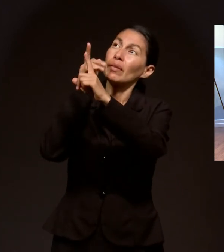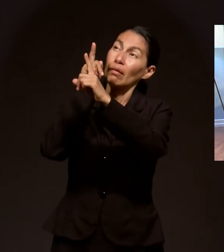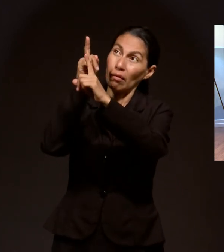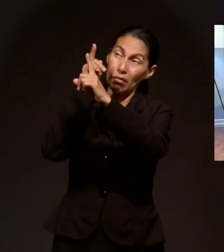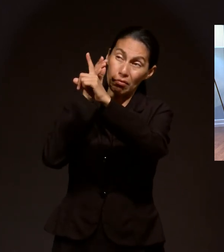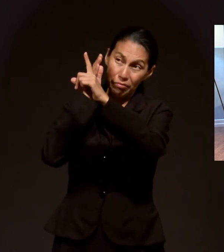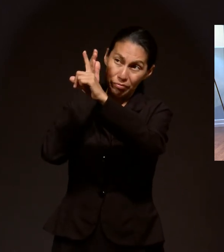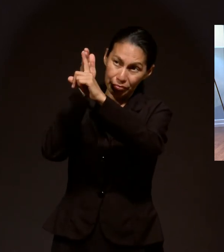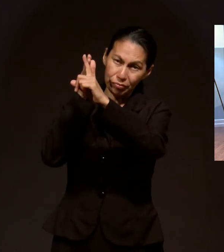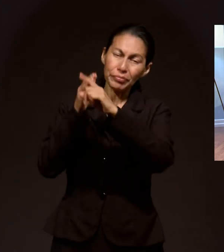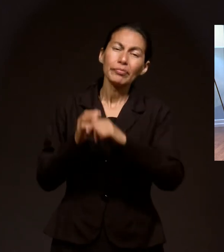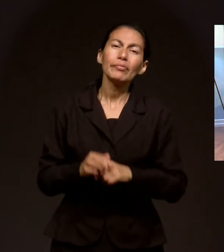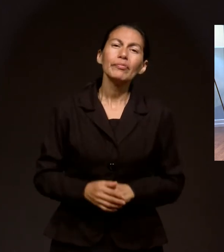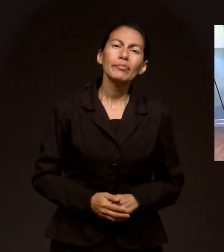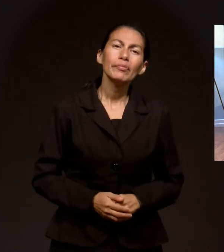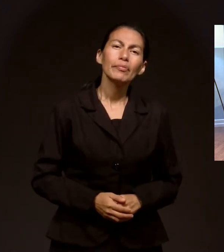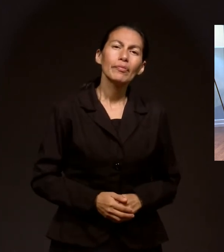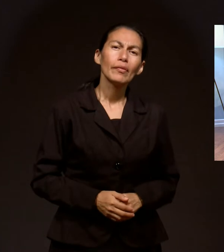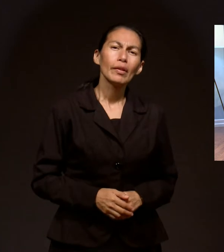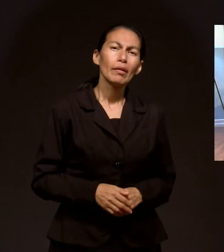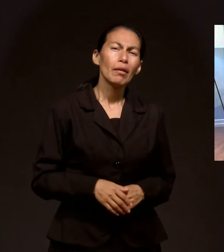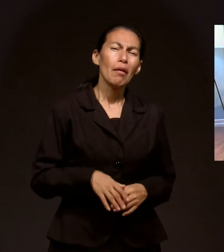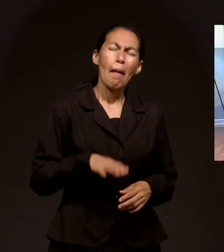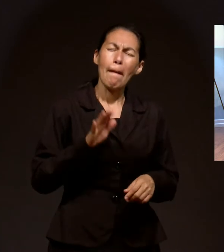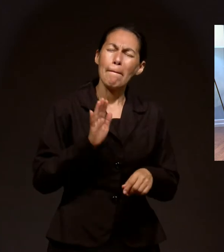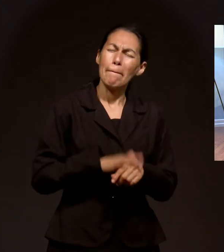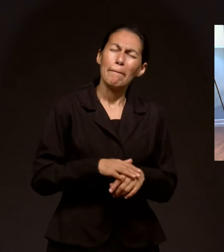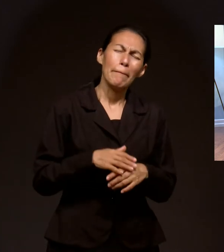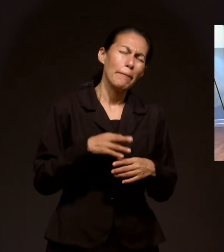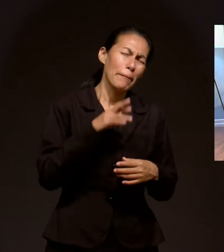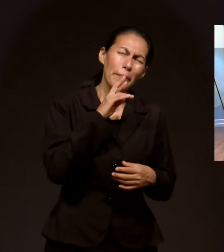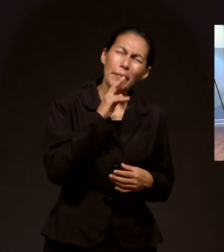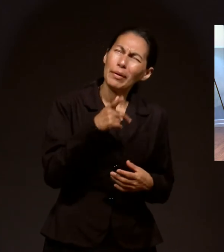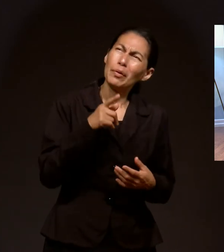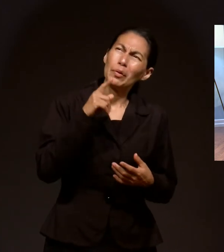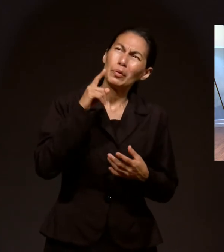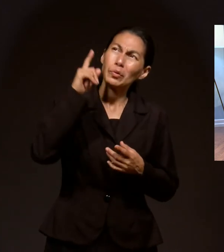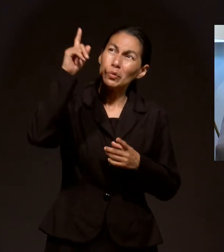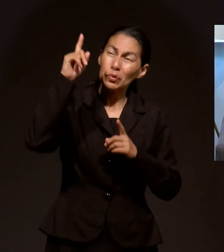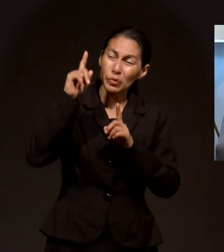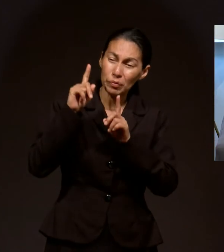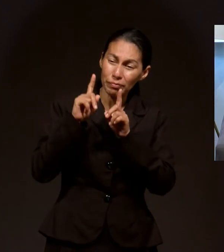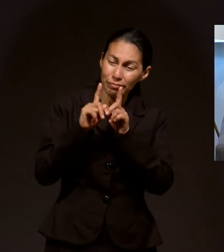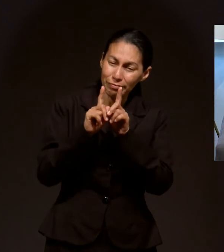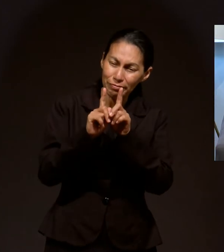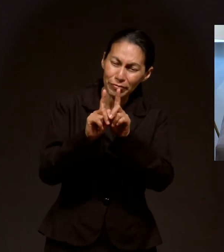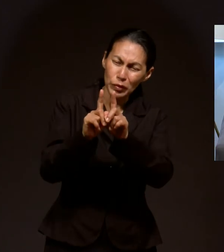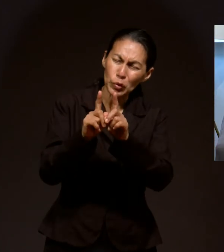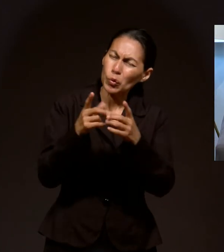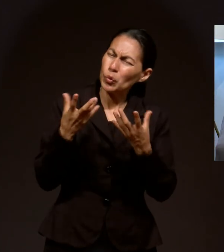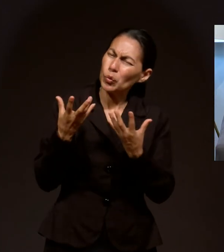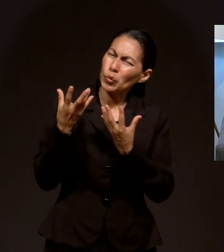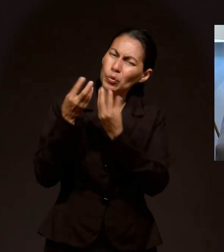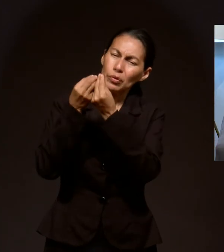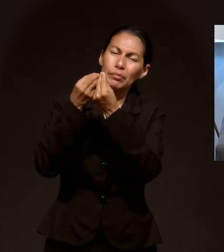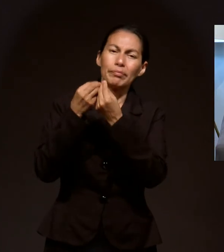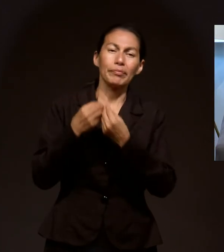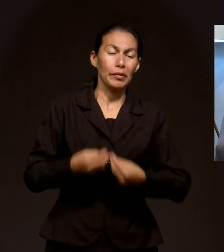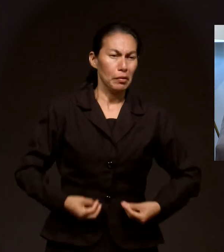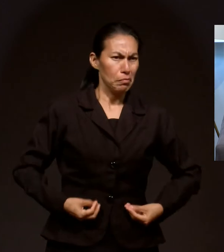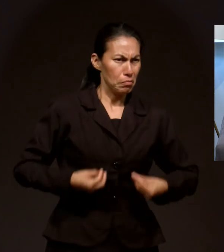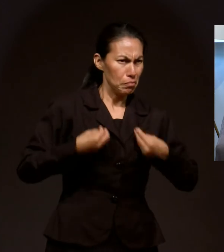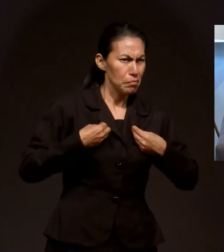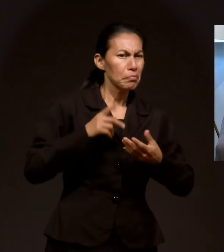Él. Que el máximo gusto sea estar con Él. Y que nuestra vida llegue a ser el simple